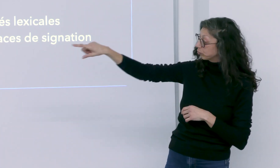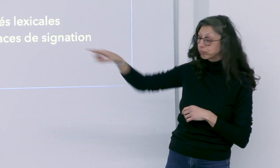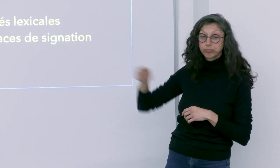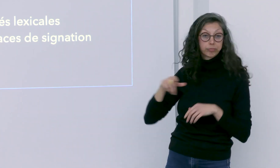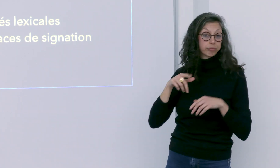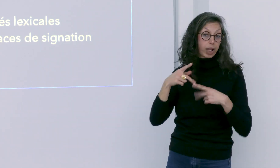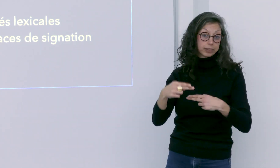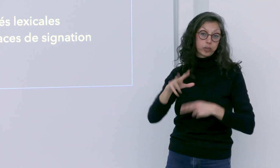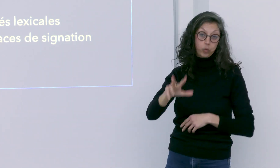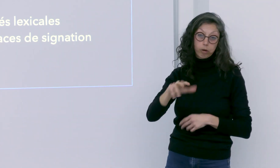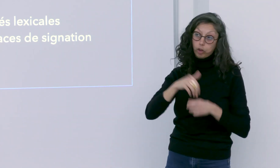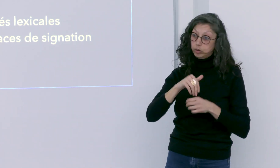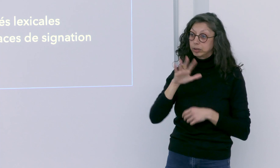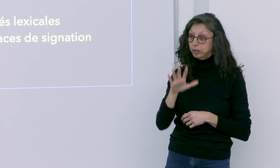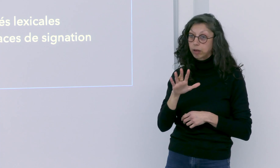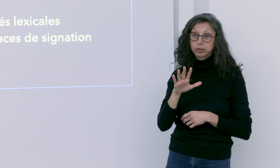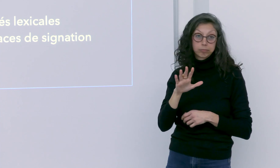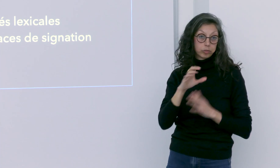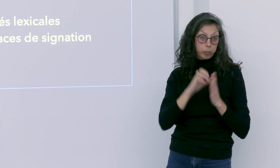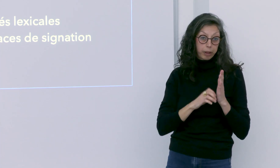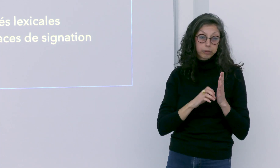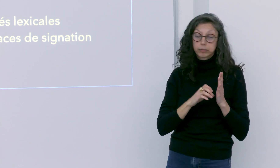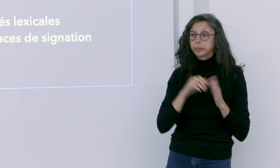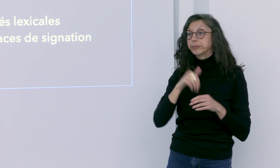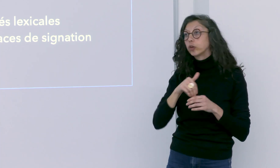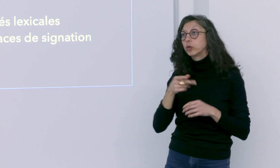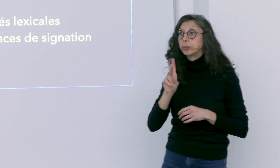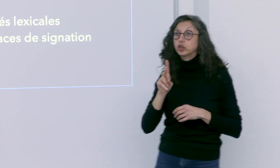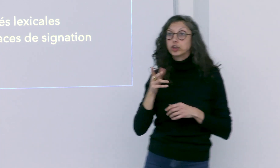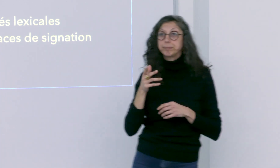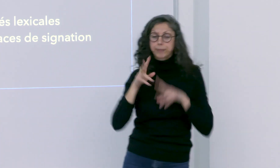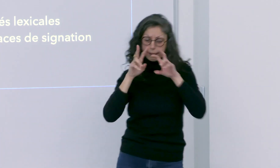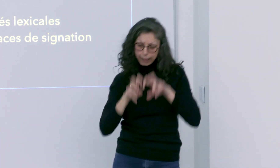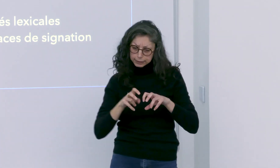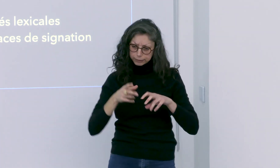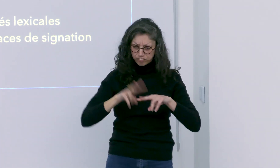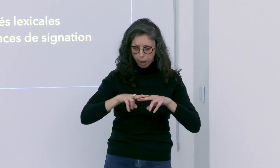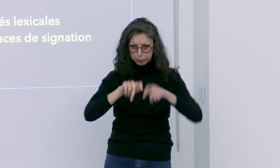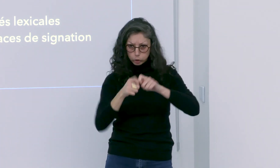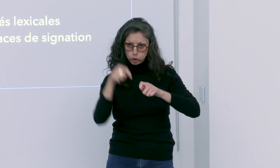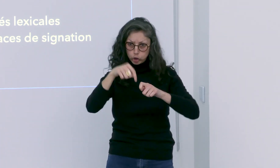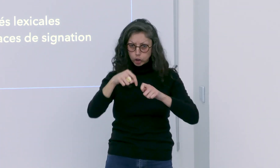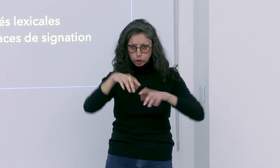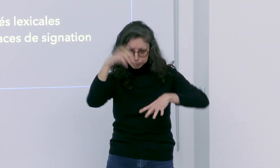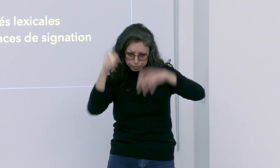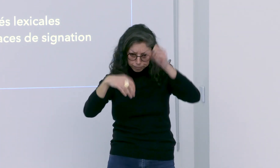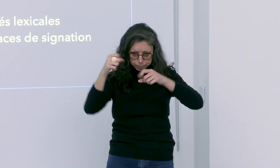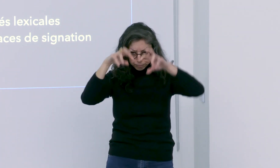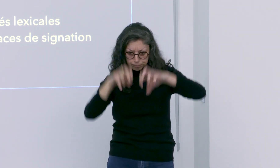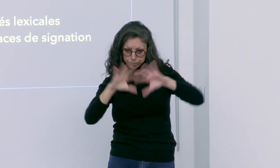je suis passé. Ensuite vous parler de la méthodologie, de création de mon corpus. Et puis dans une dernière partie,